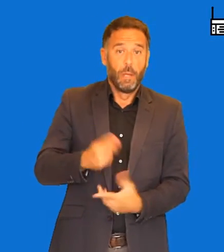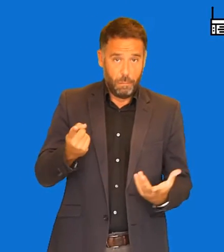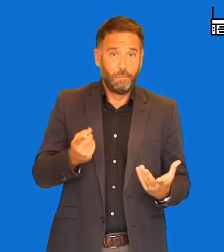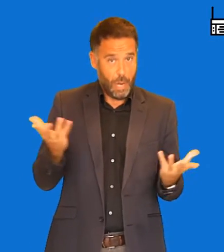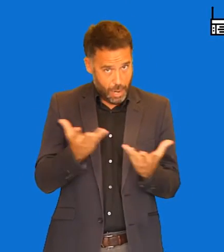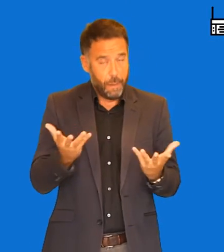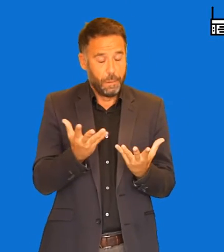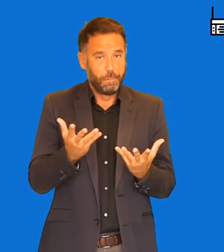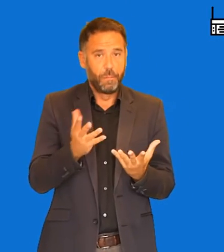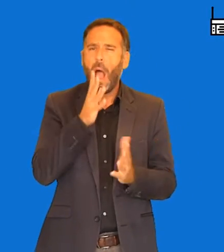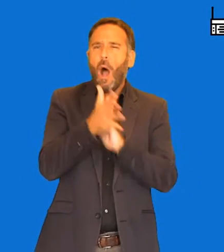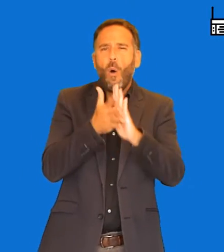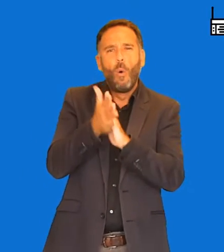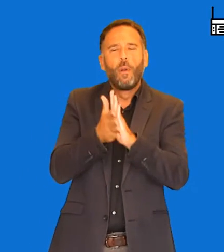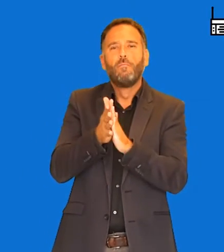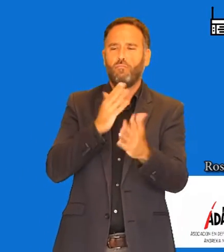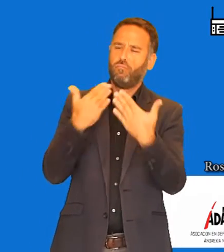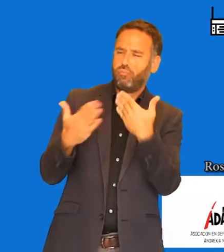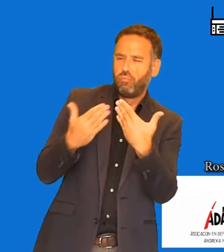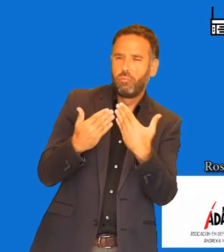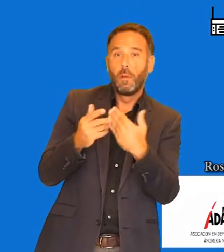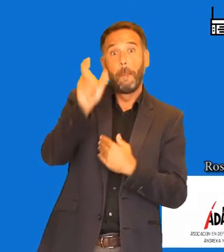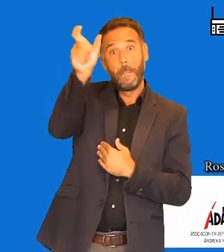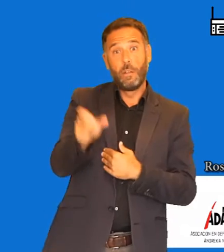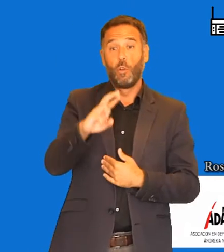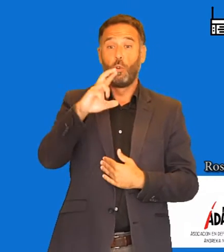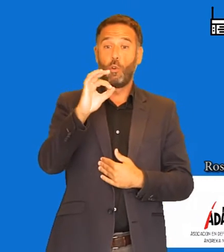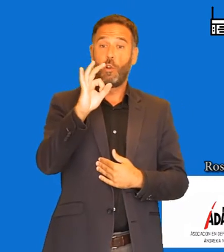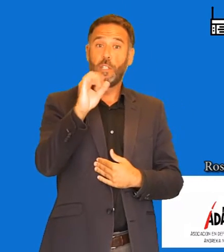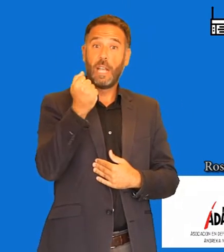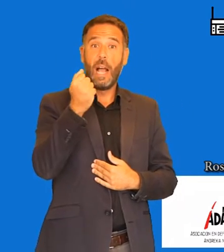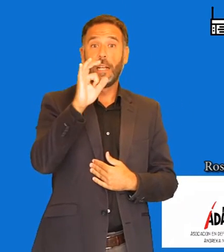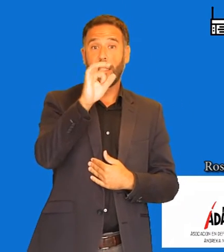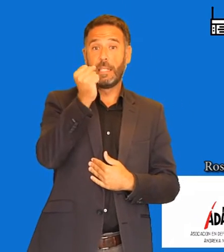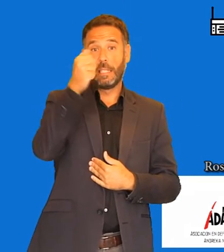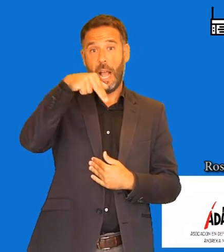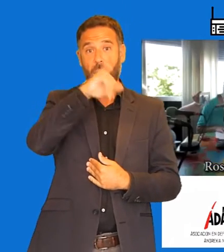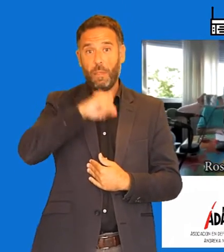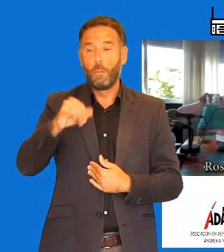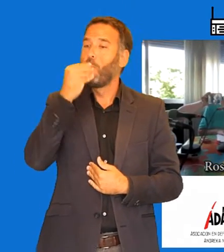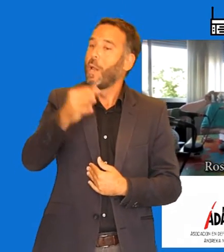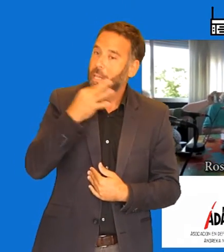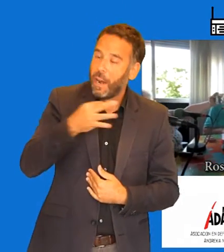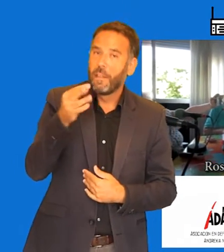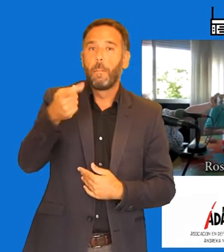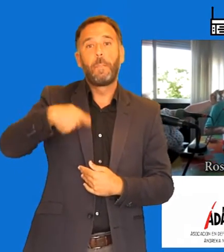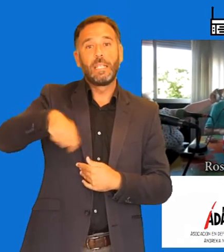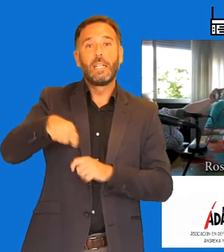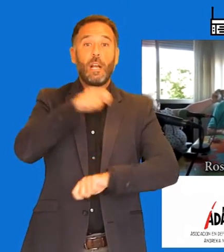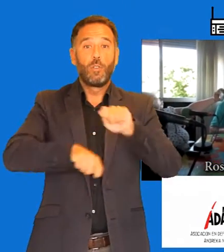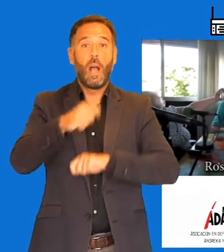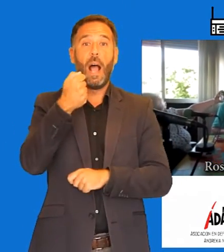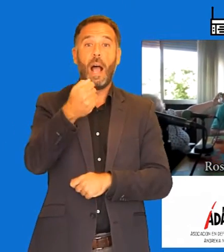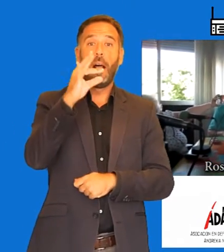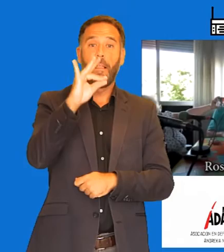De ello, vamos a hablar hoy con Rosa San, que es presidenta de Adaner Málaga. Buenas tardes, Rosa. Hola, buenas tardes. Bienvenida.